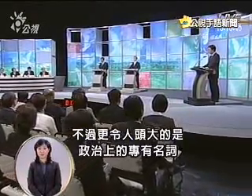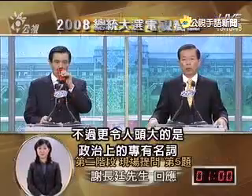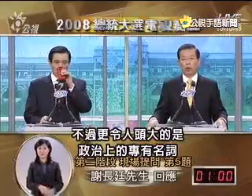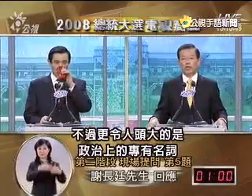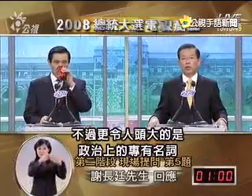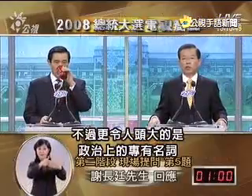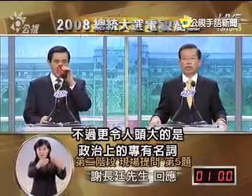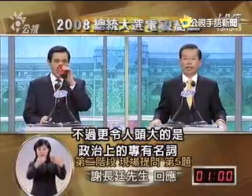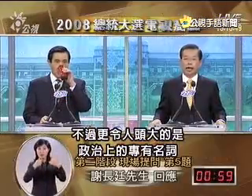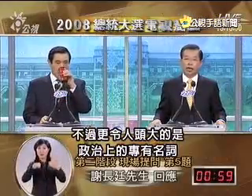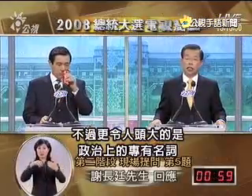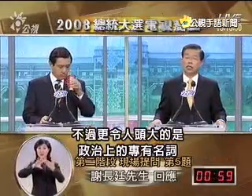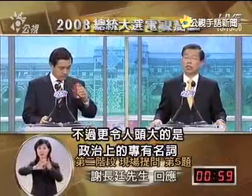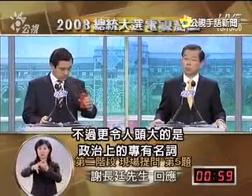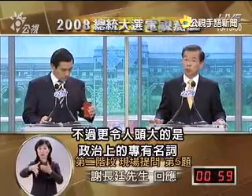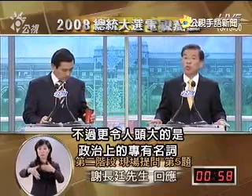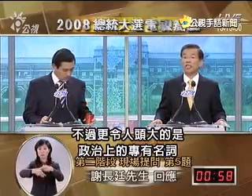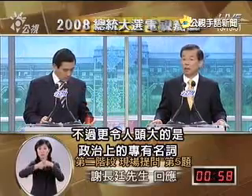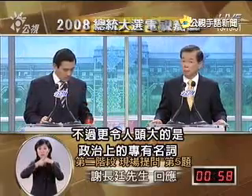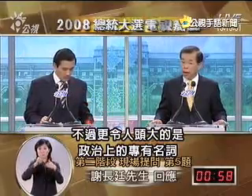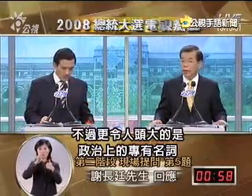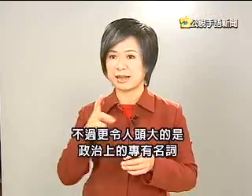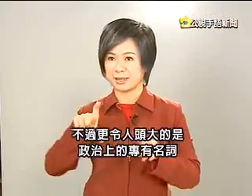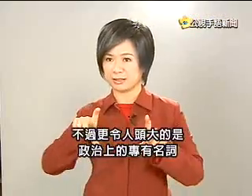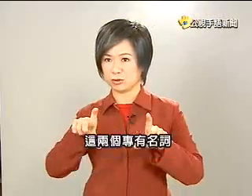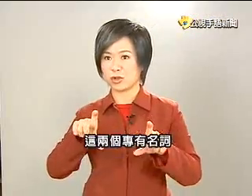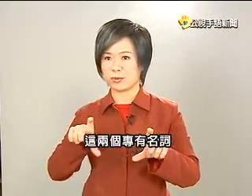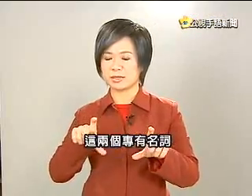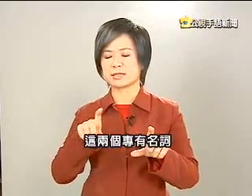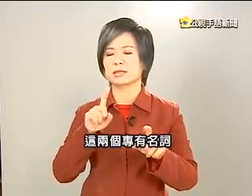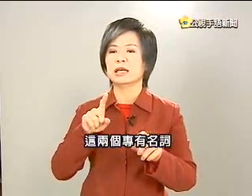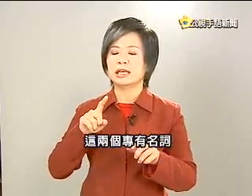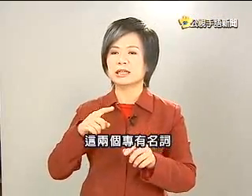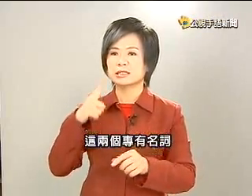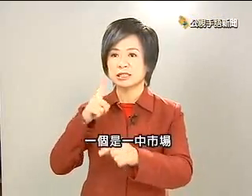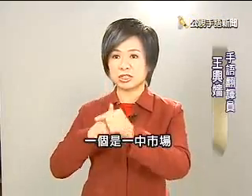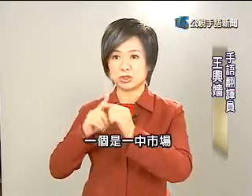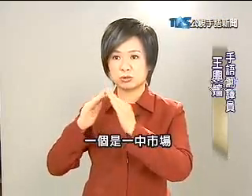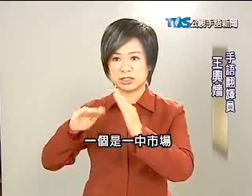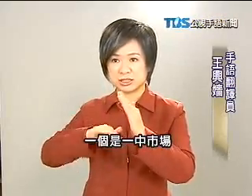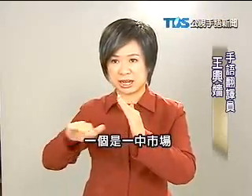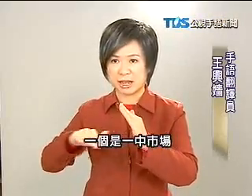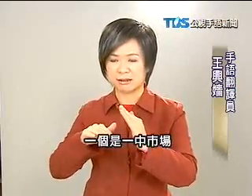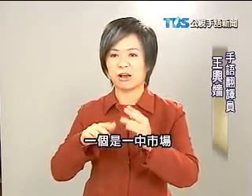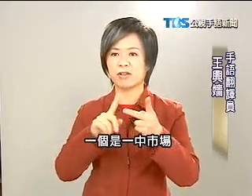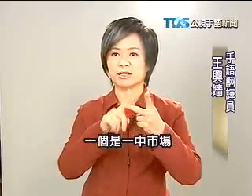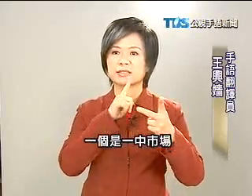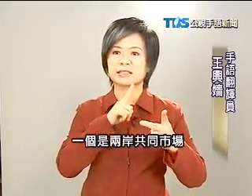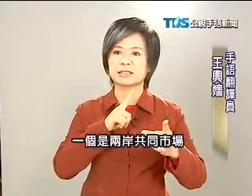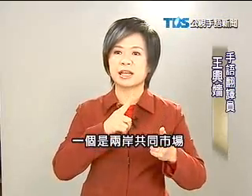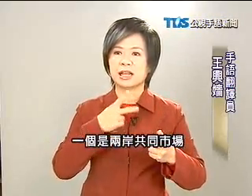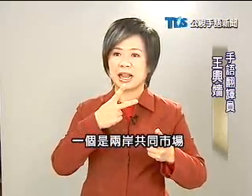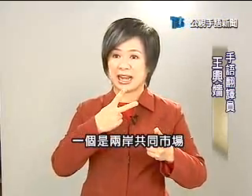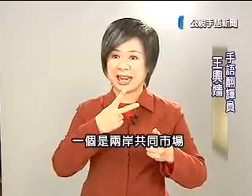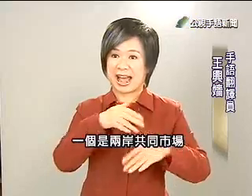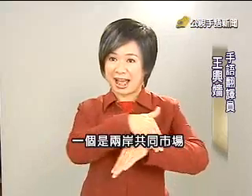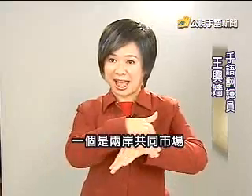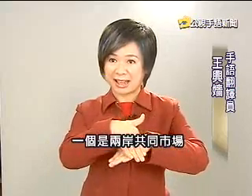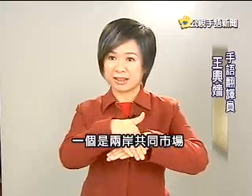人头大的是政治上的专有名词这个两个专有名词一个是一中市场然后一个是两岸